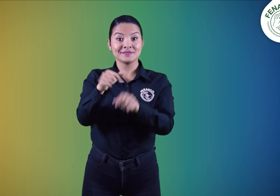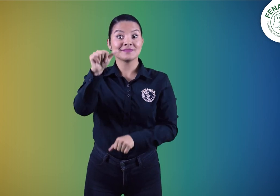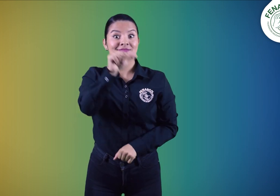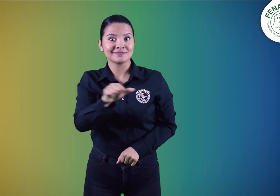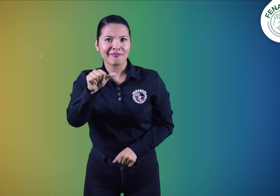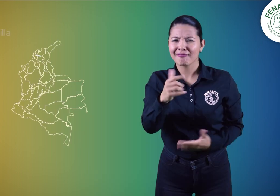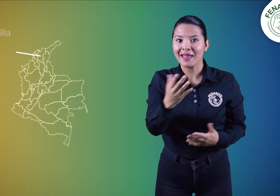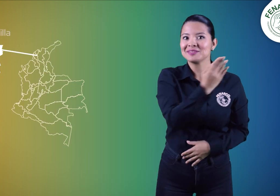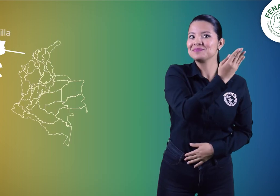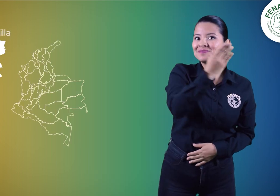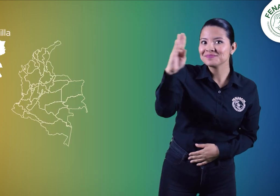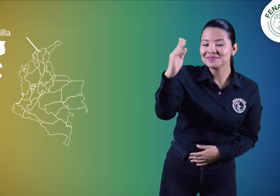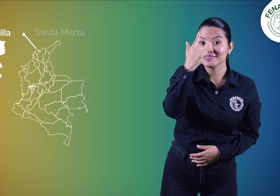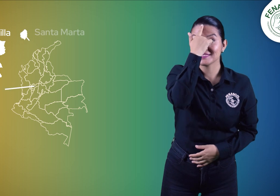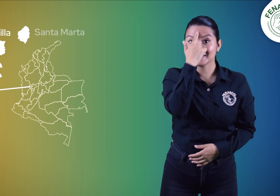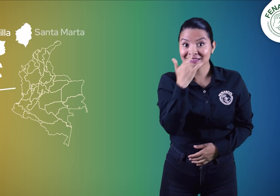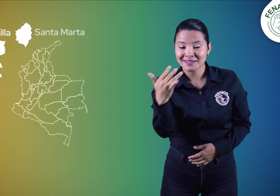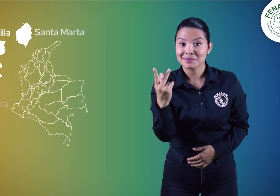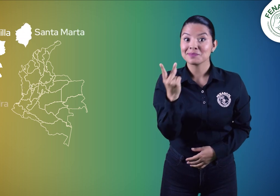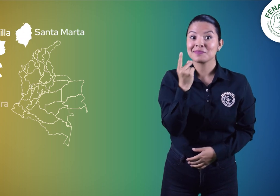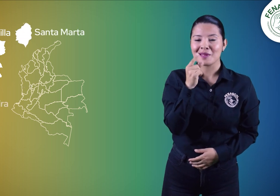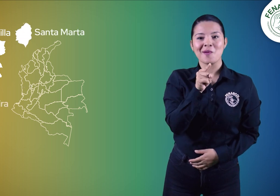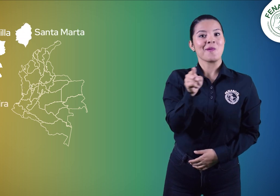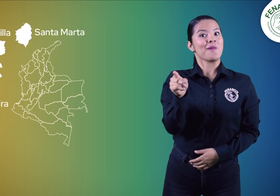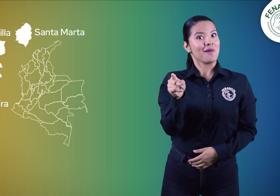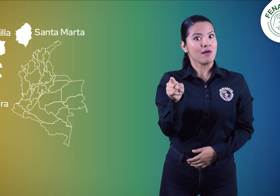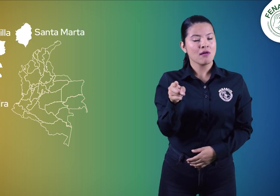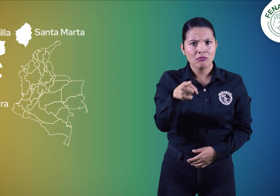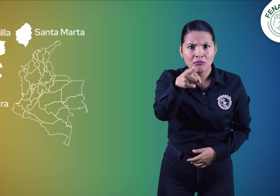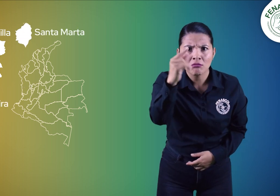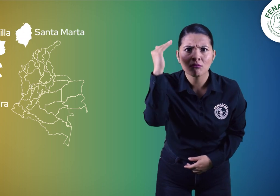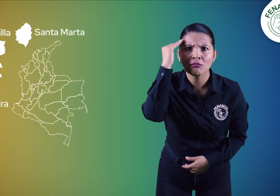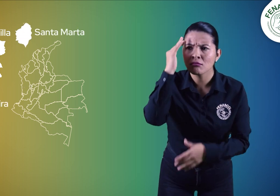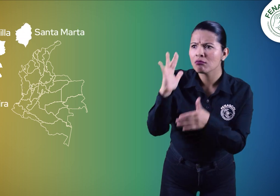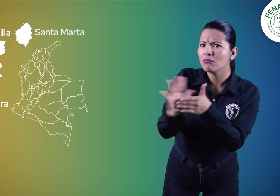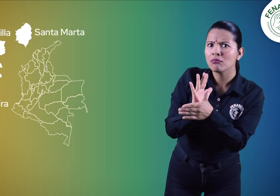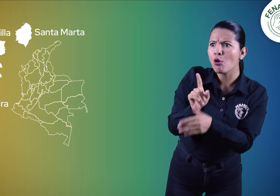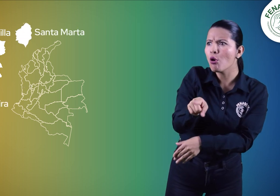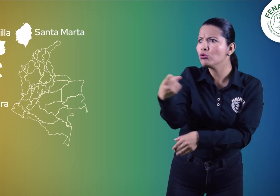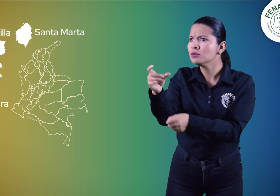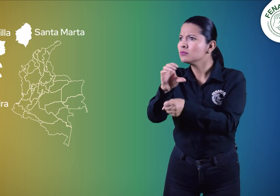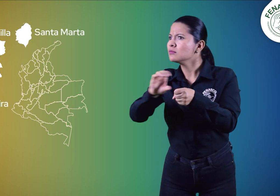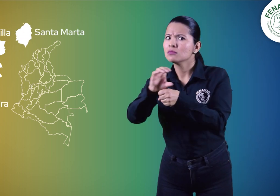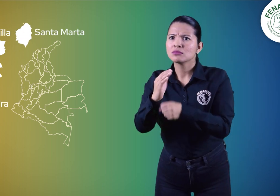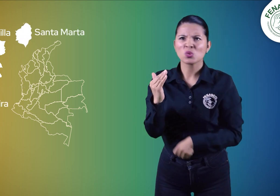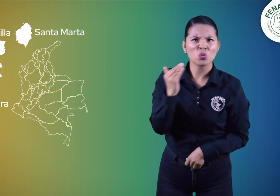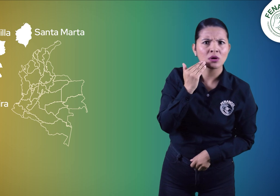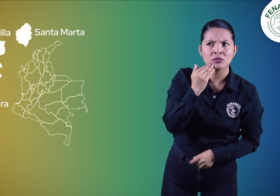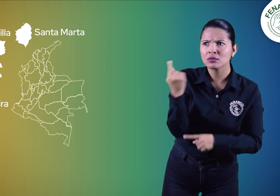agosto, estuvimos en Barranquilla, Santa Marta y Pereira. Así que si quieres saber qué otras ciudades siguen y las fechas de